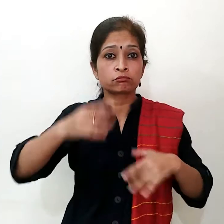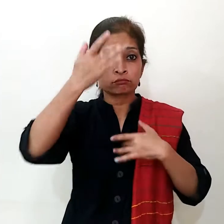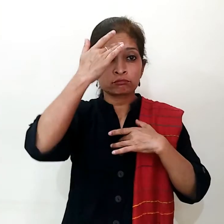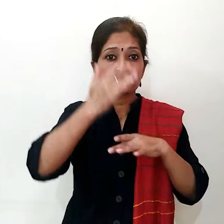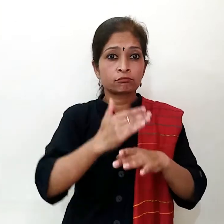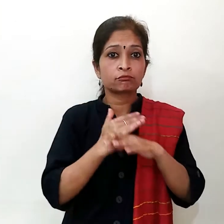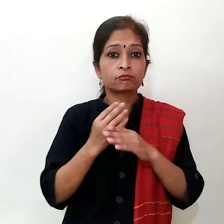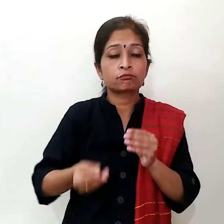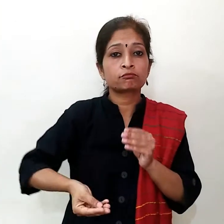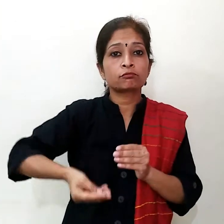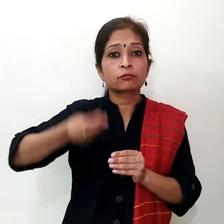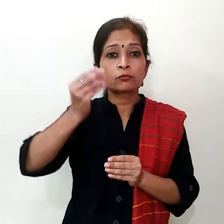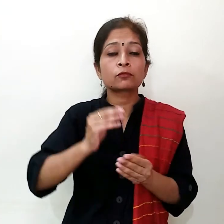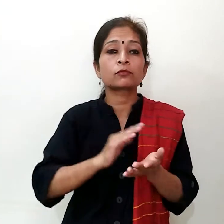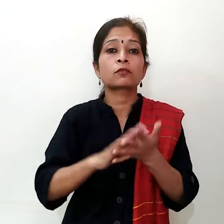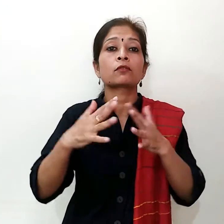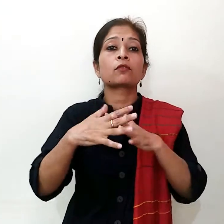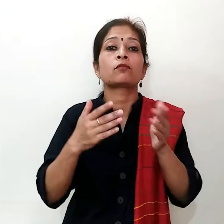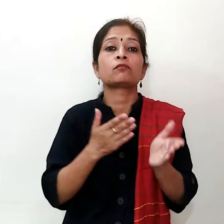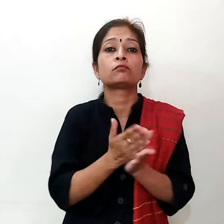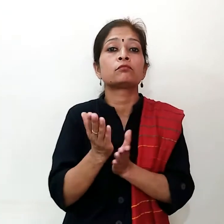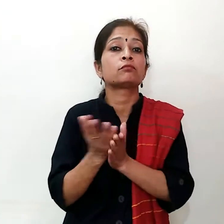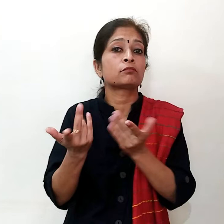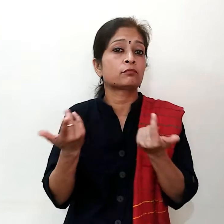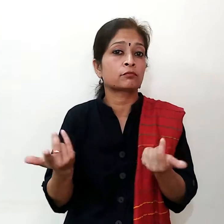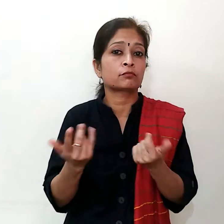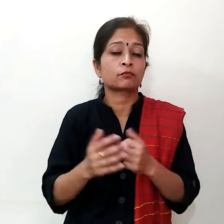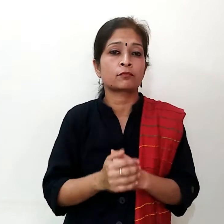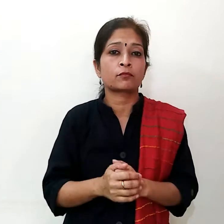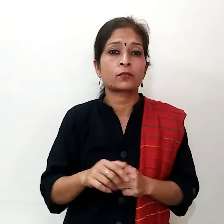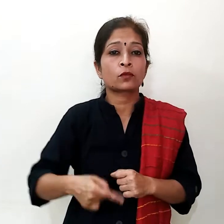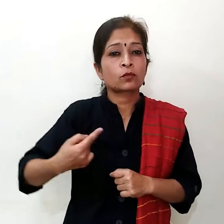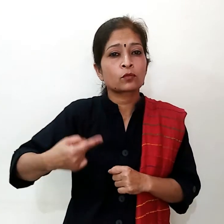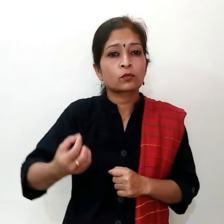रुदक्षम्ता को बढ़ा दे के लिए हम क्या-क्या हुभाय कर सकते हैं